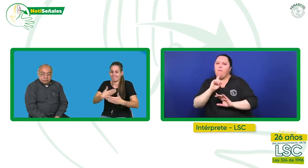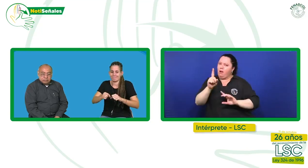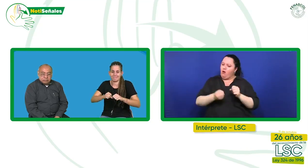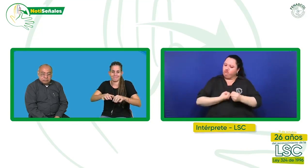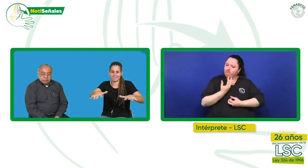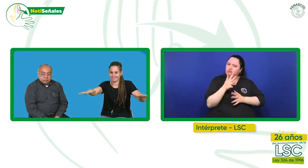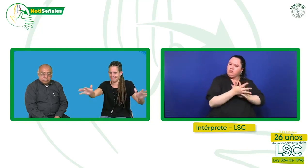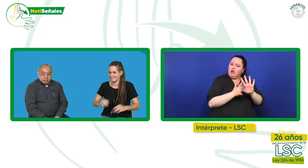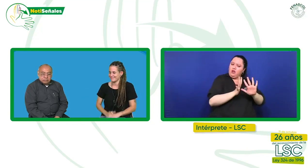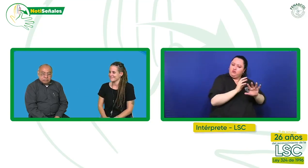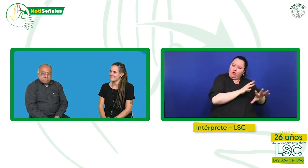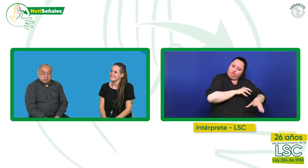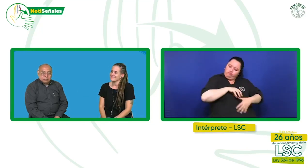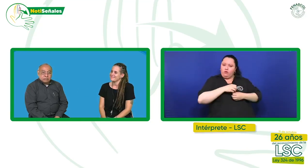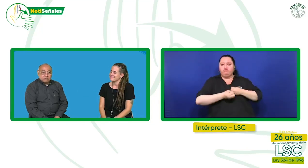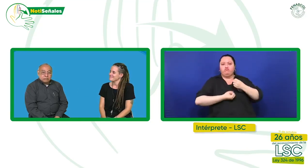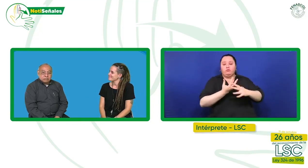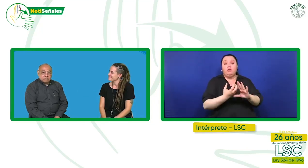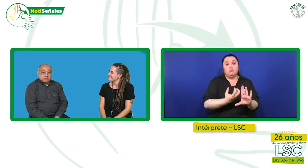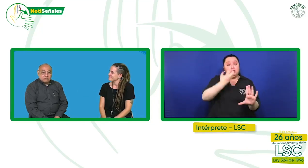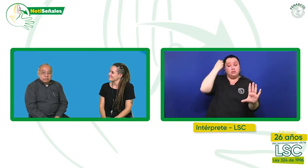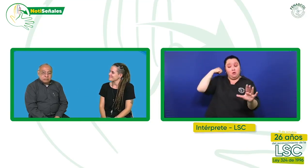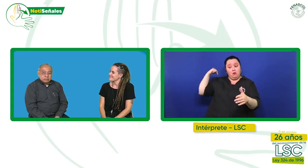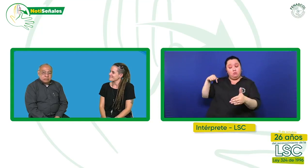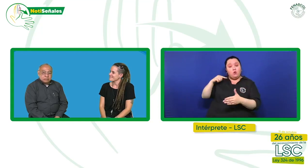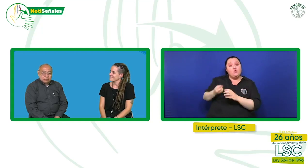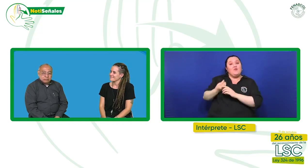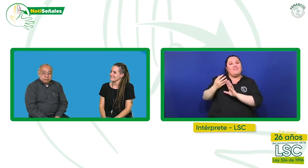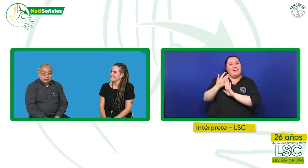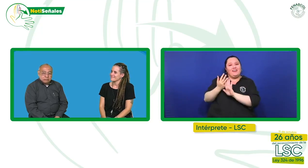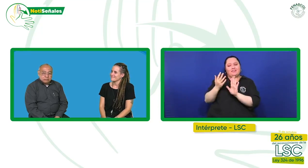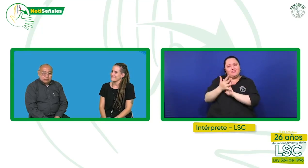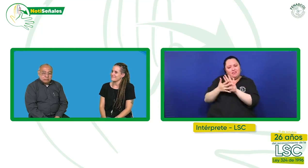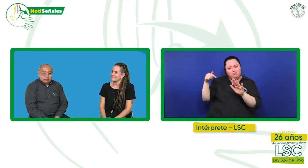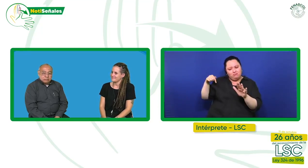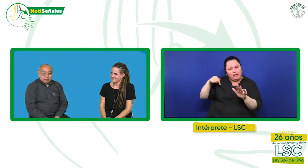de hecho, la historia nos remite que los neologismos que no son necesarios acaban muriendo.